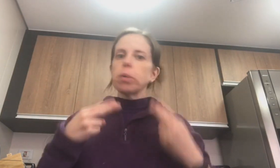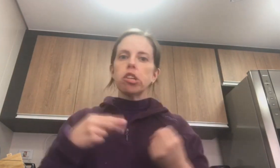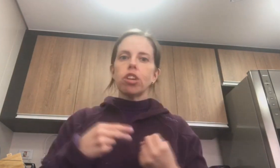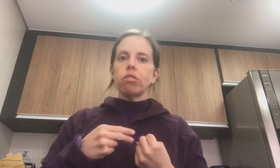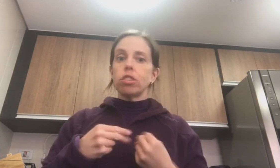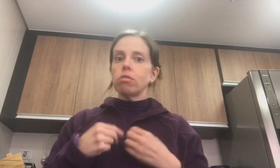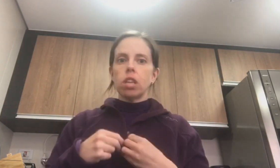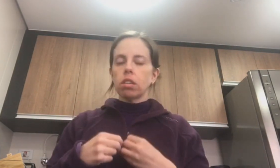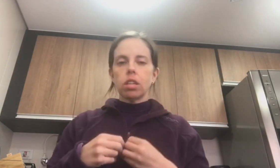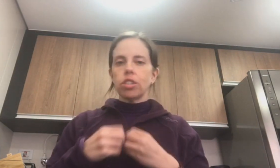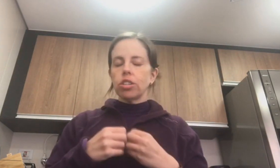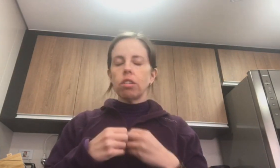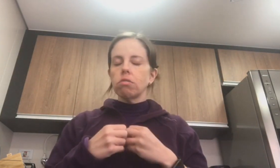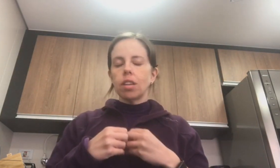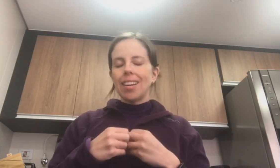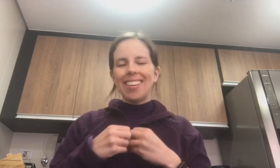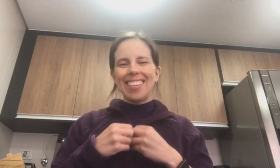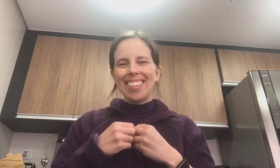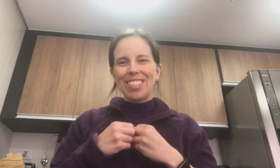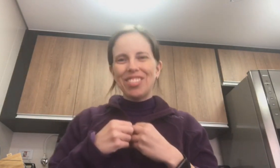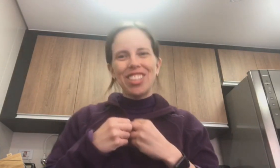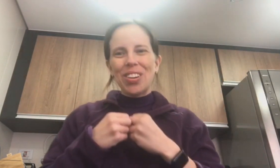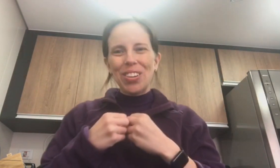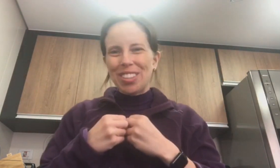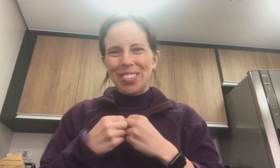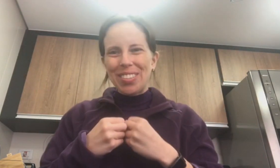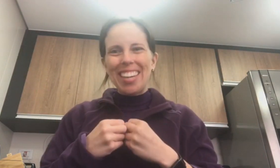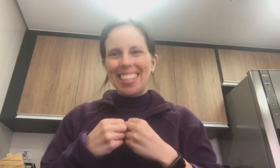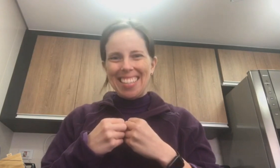problema de áudio. Não sei, gente, não sei. Que tipo de encosto foi esse?